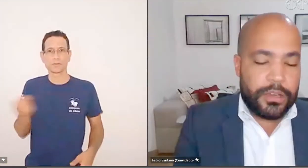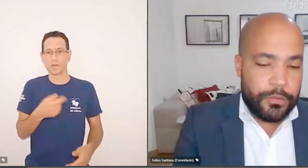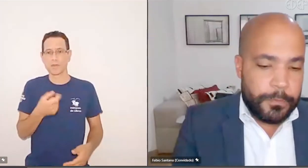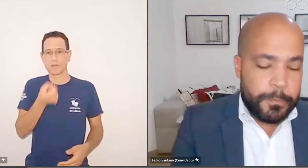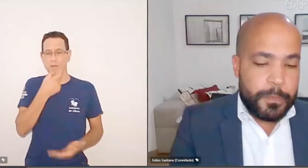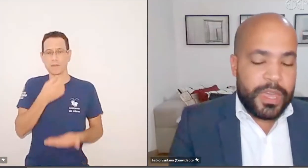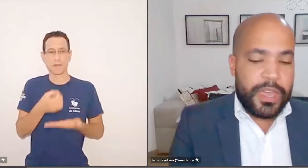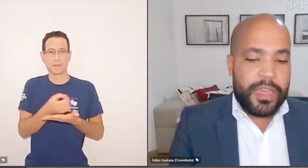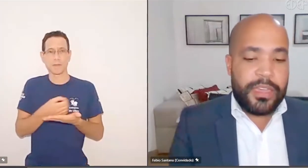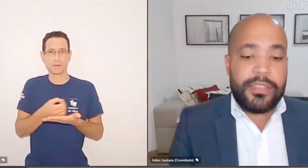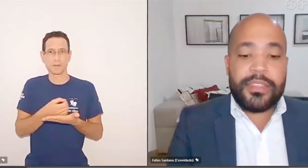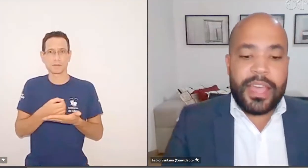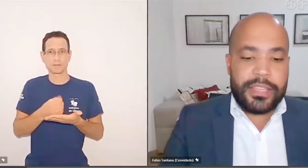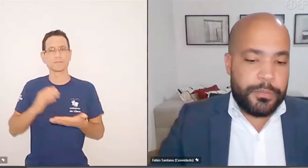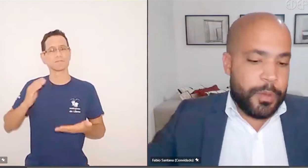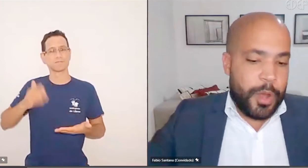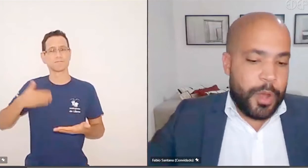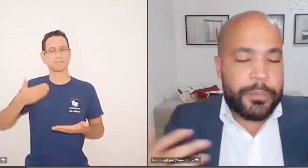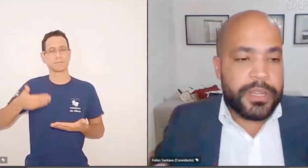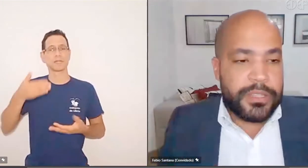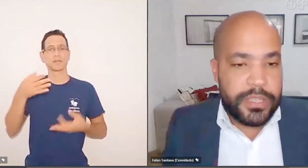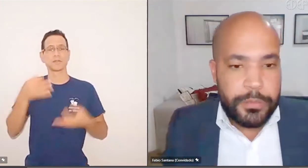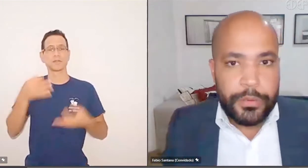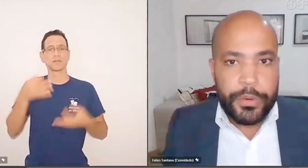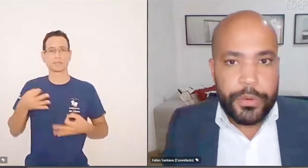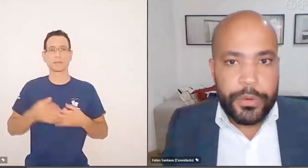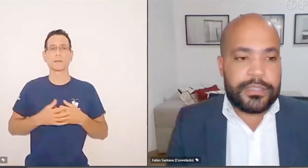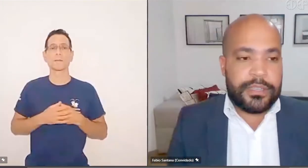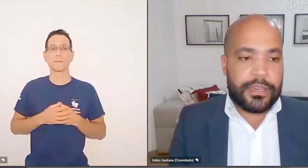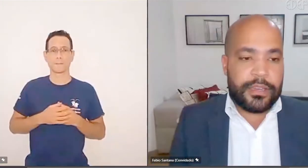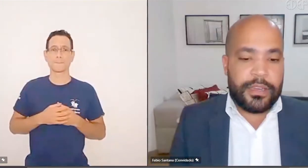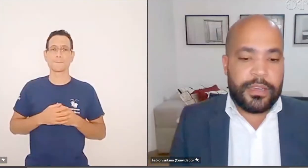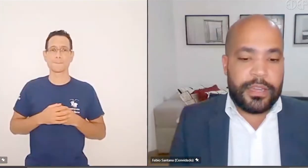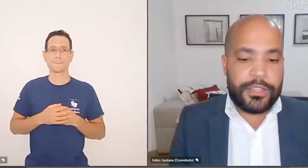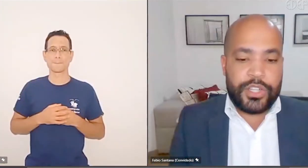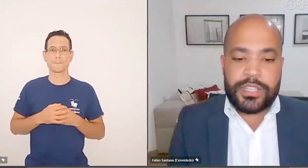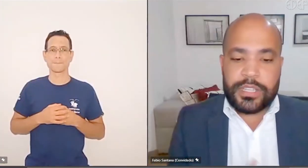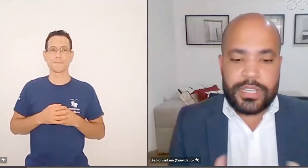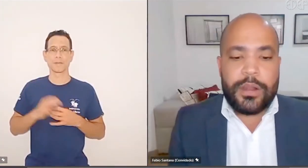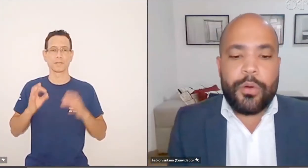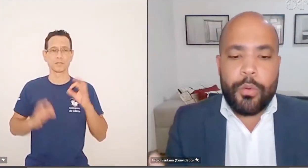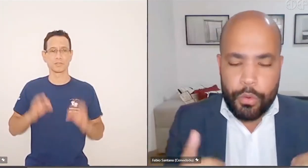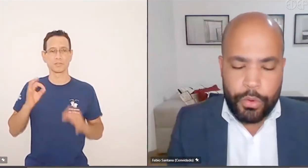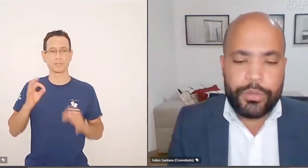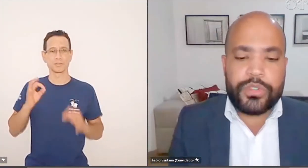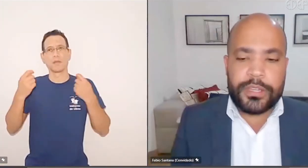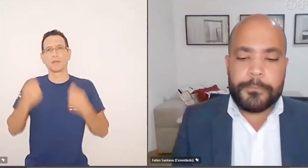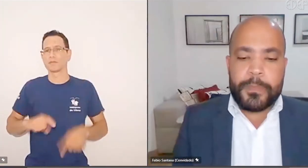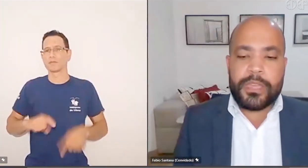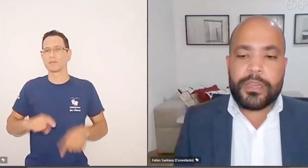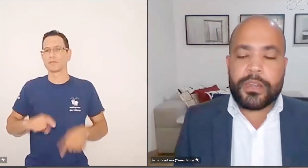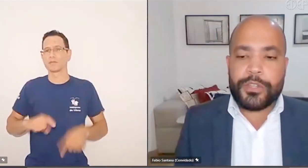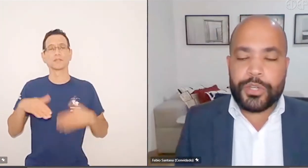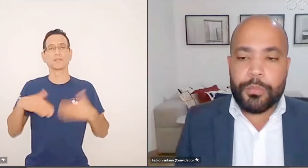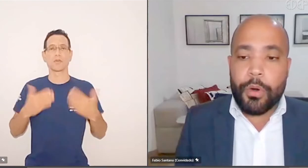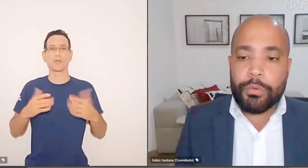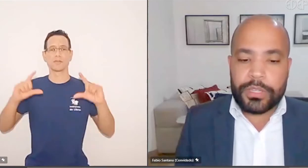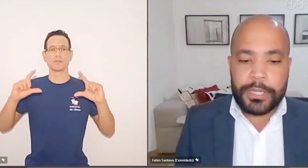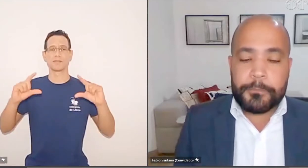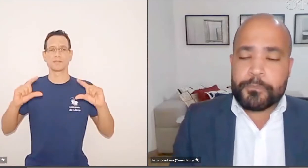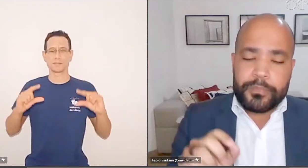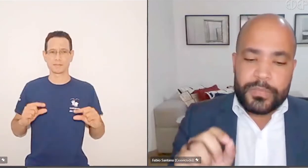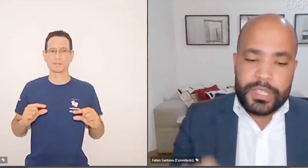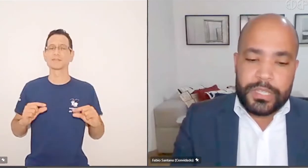a judicialização, em tese, ao menos a princípio, passa a ser desnecessária ou reduzida em grande